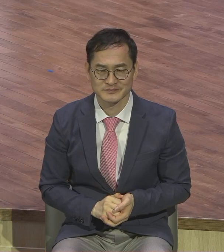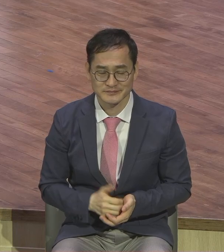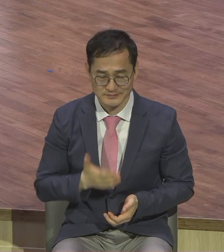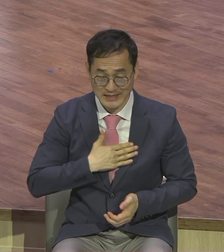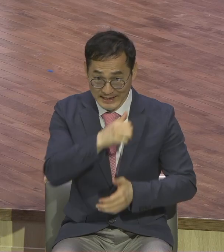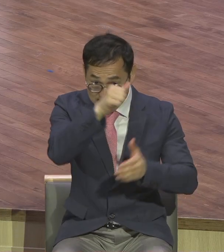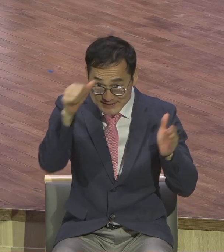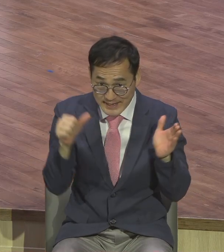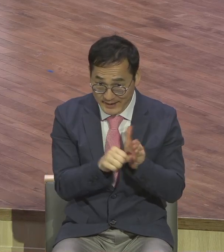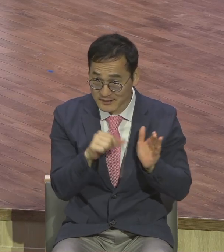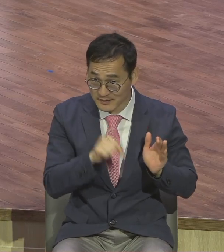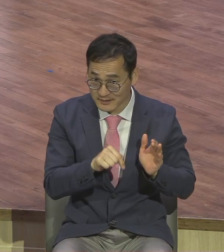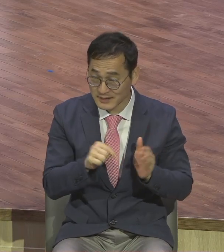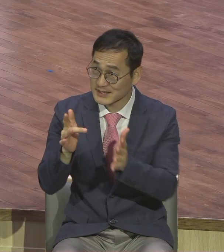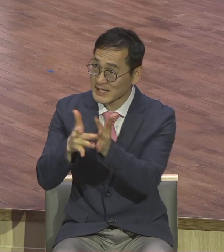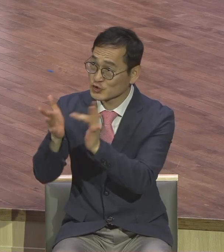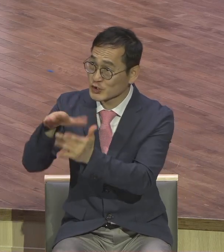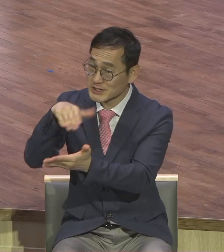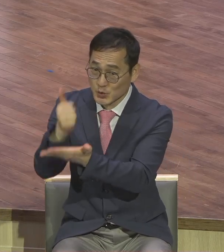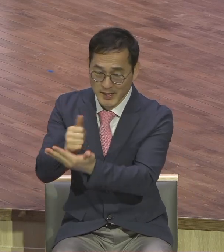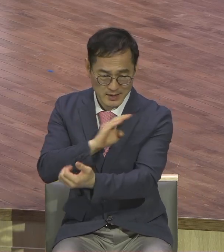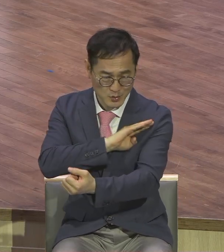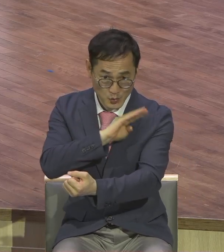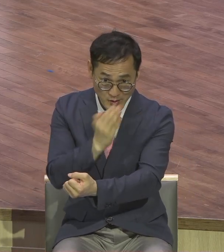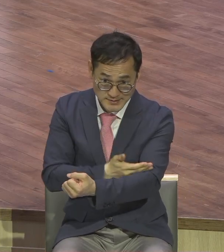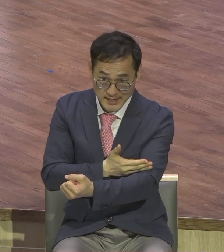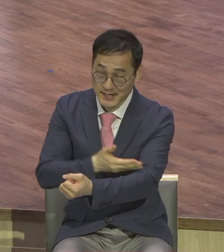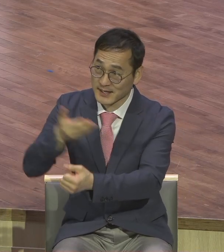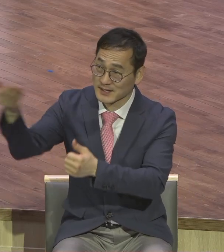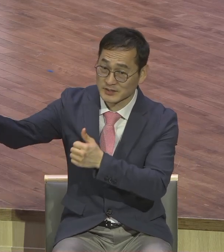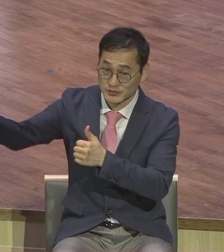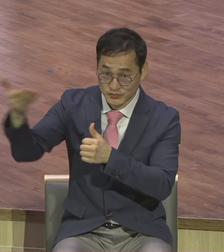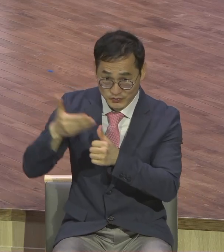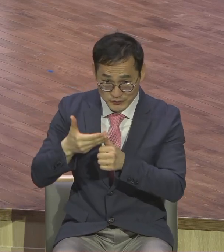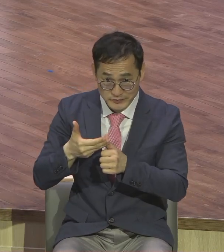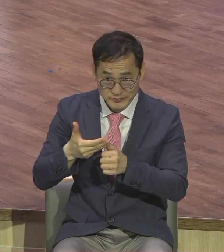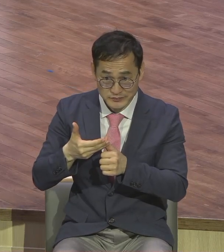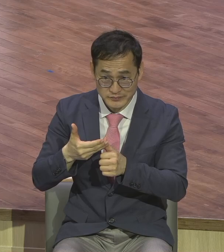그리스도의 군세를 통해서만 해결됩니다.